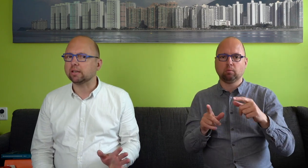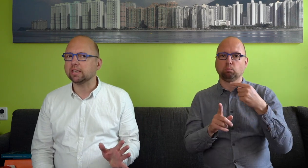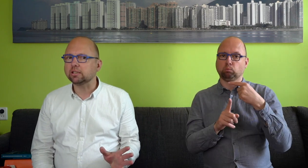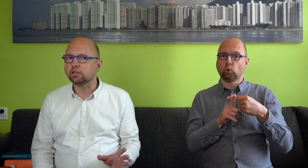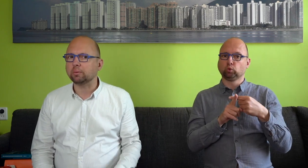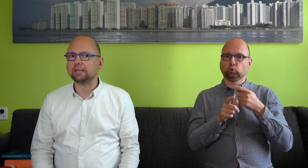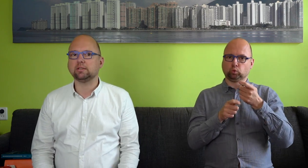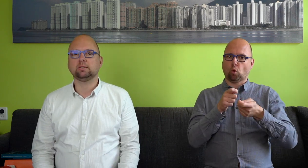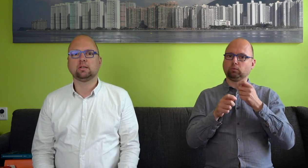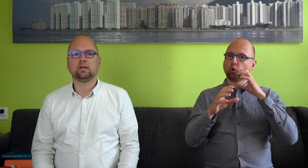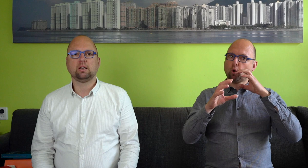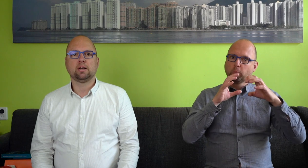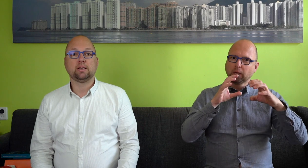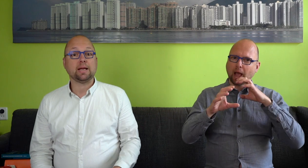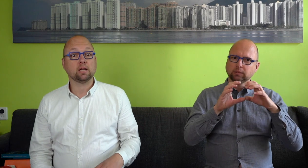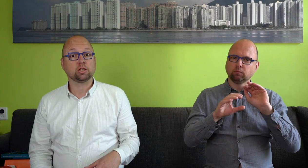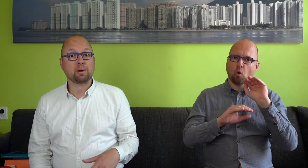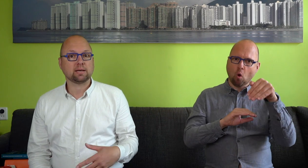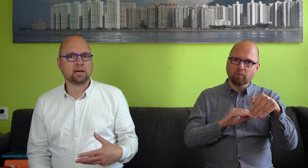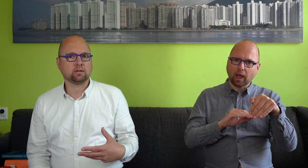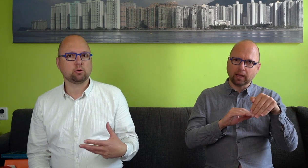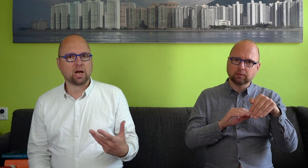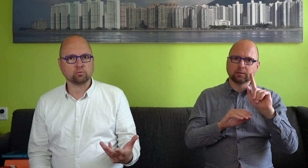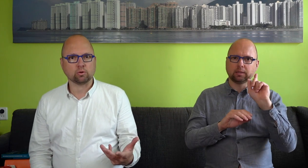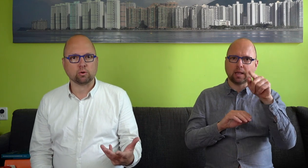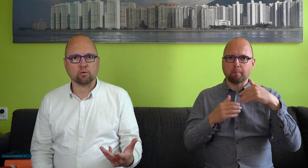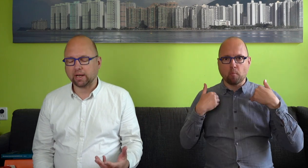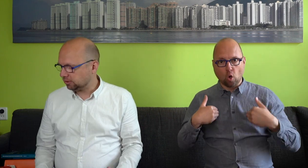in crisissituaties Nederlandse gebarentaal gebruikt wordt door de overheid.